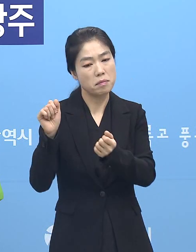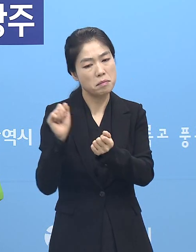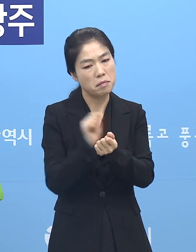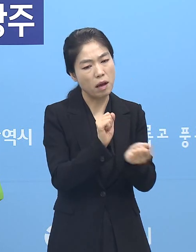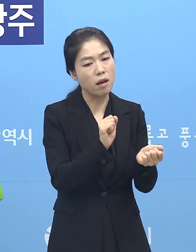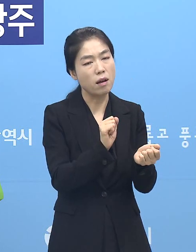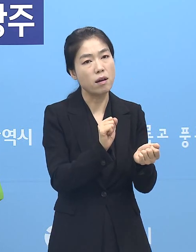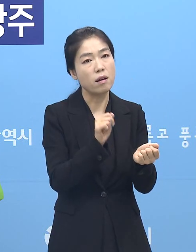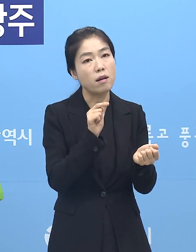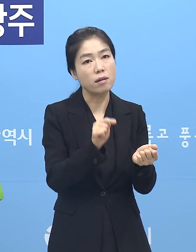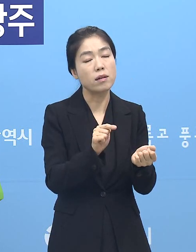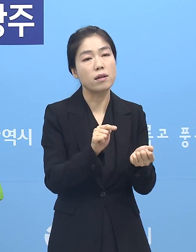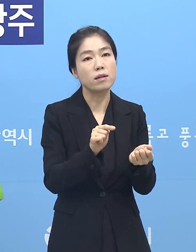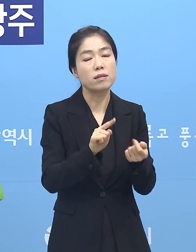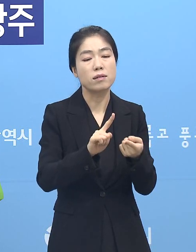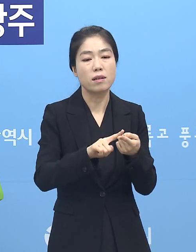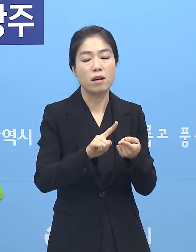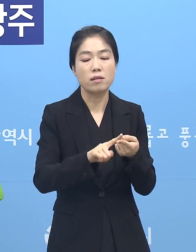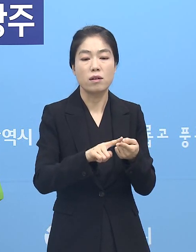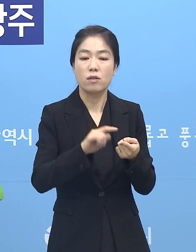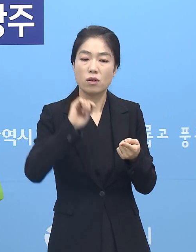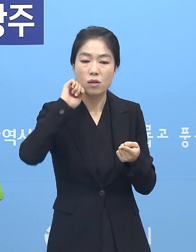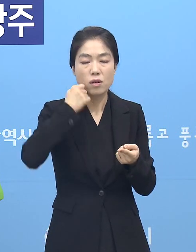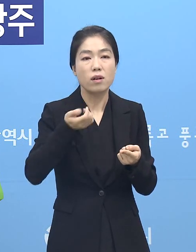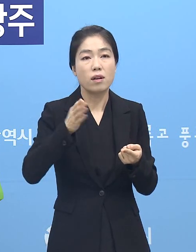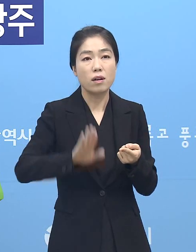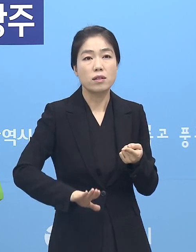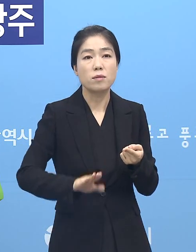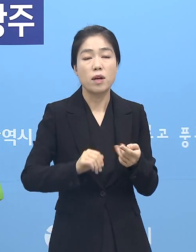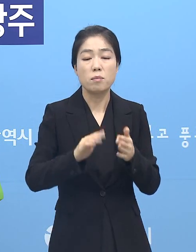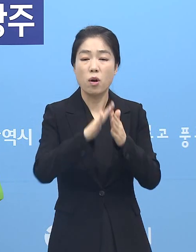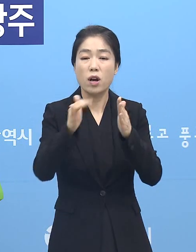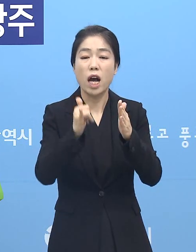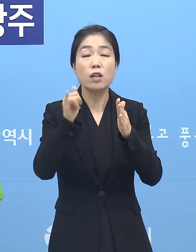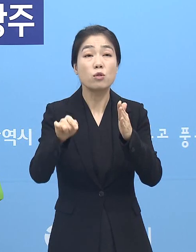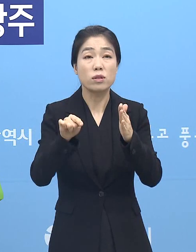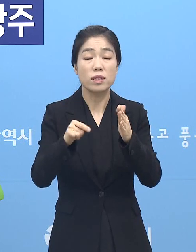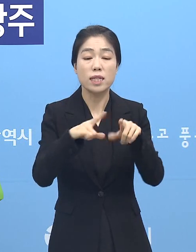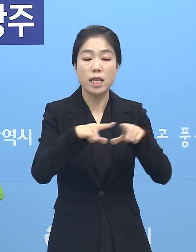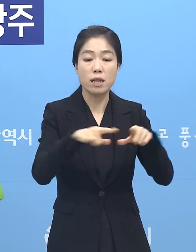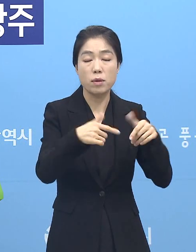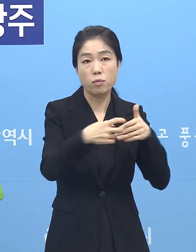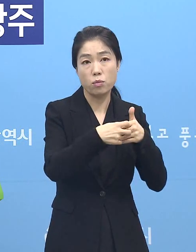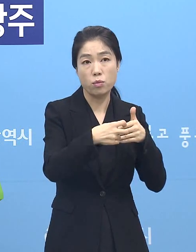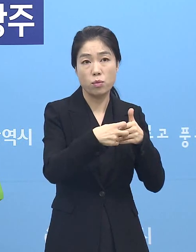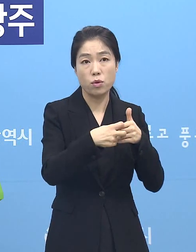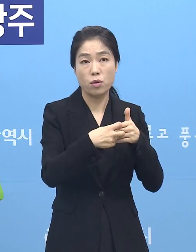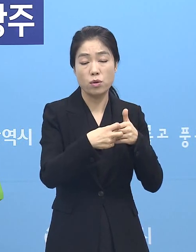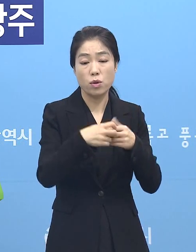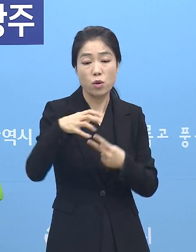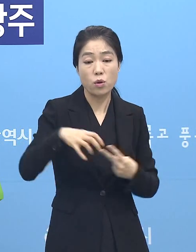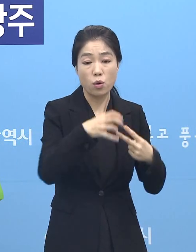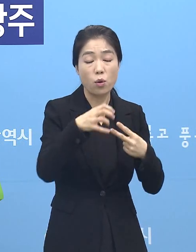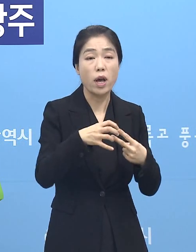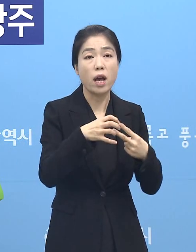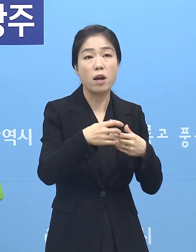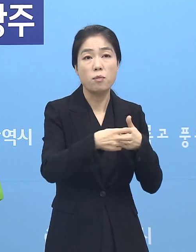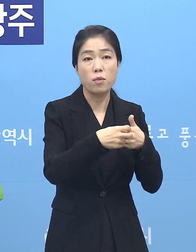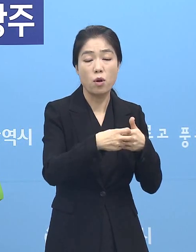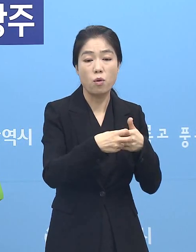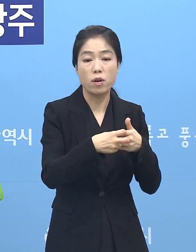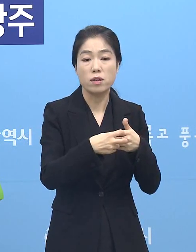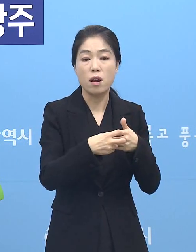있다거나 이런 것은 좀 어려울 것 같은데 또 보호자들이 일반 병원 같은 경우는 요양병원은 보호자의